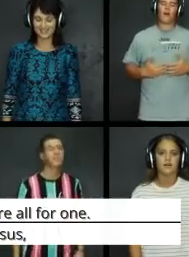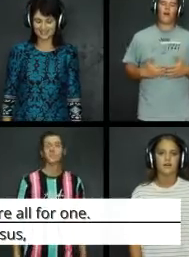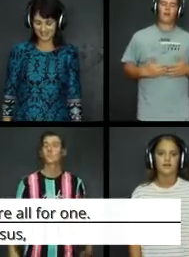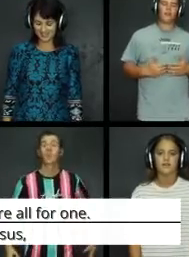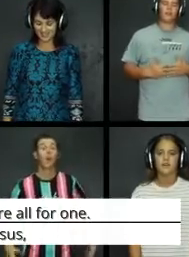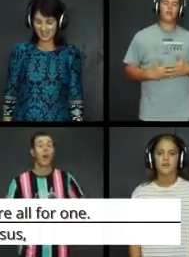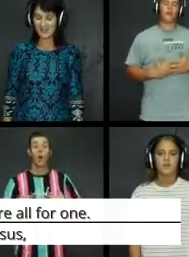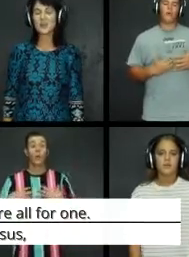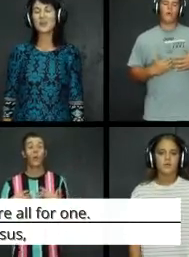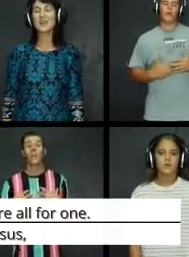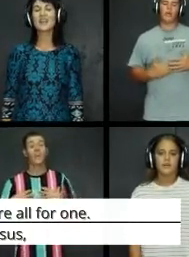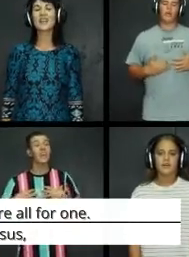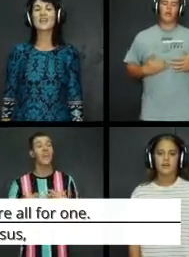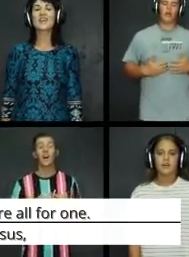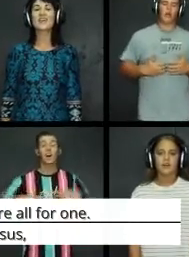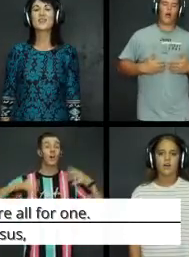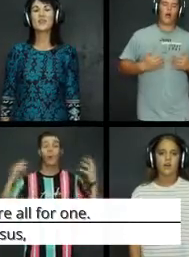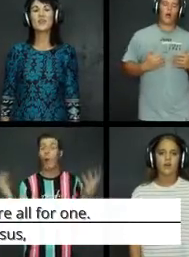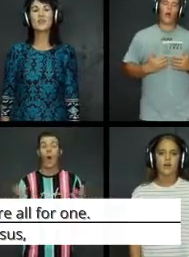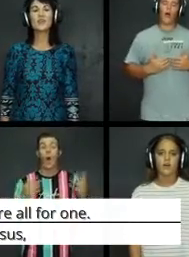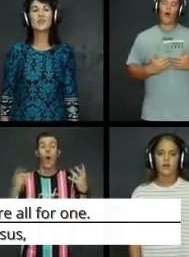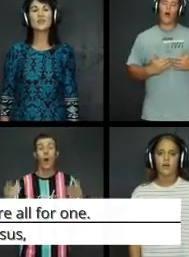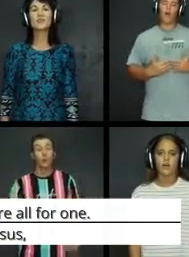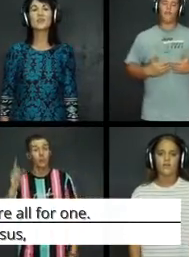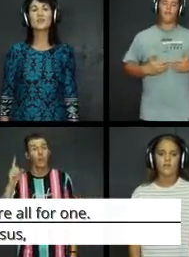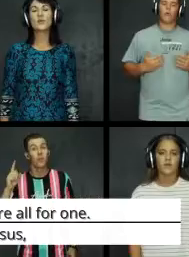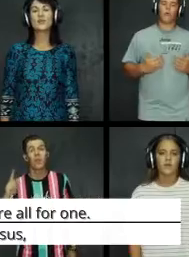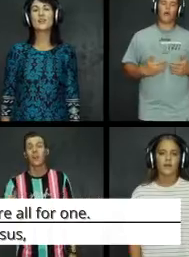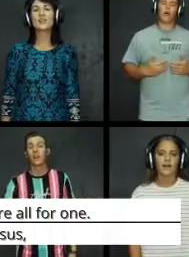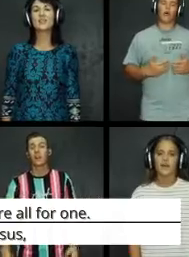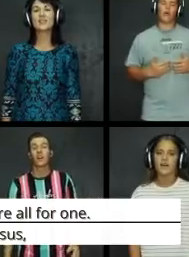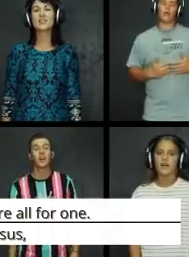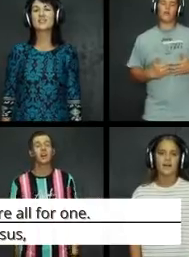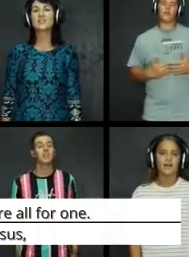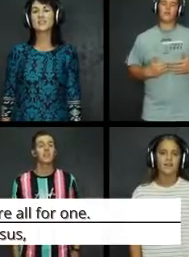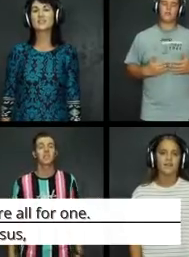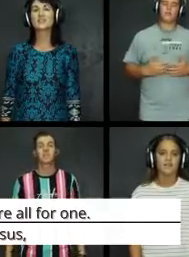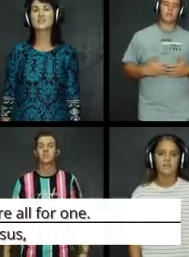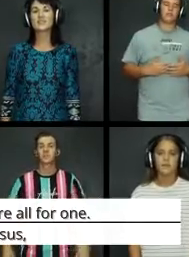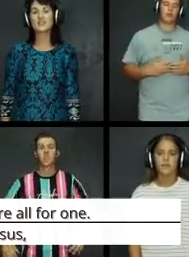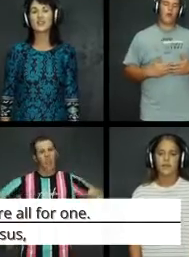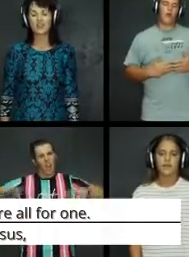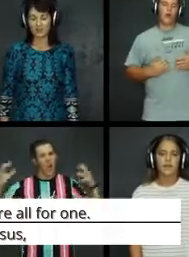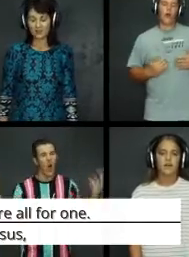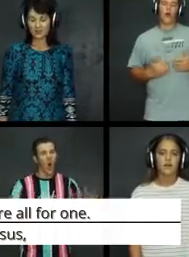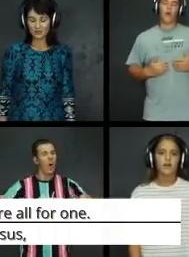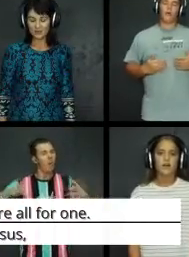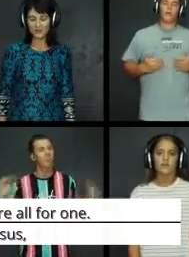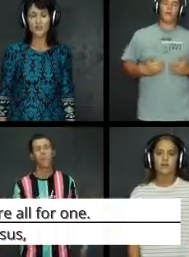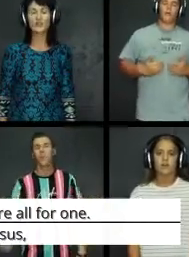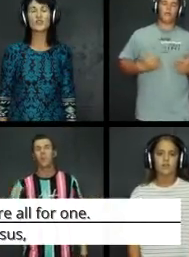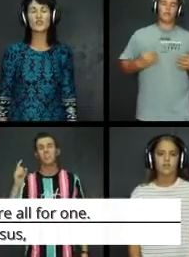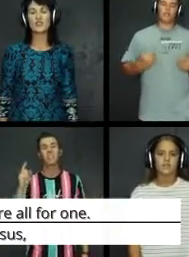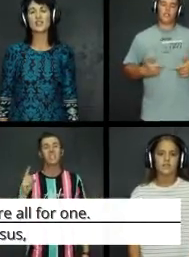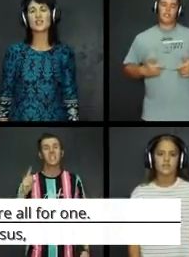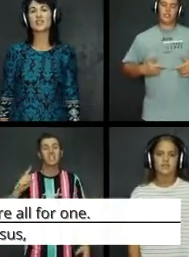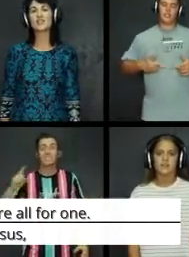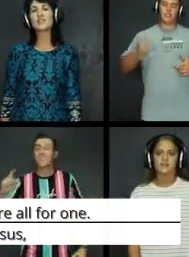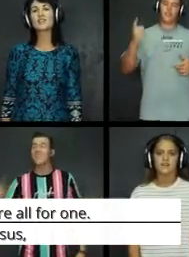we are all for one all for Jesus